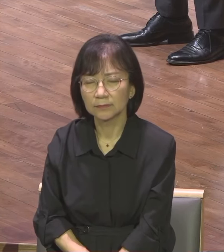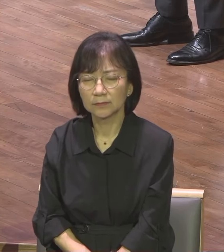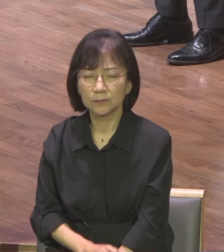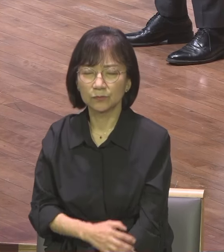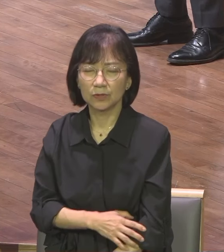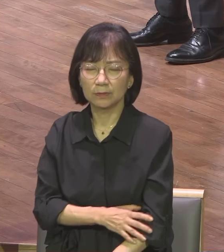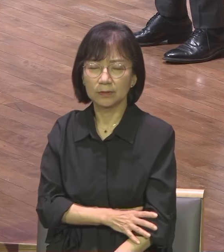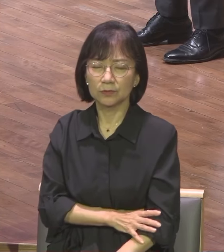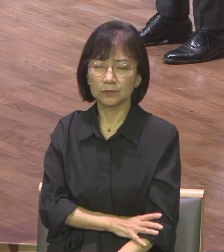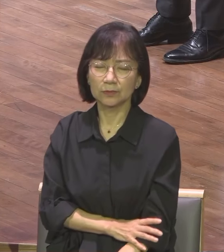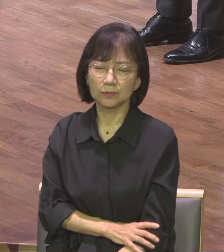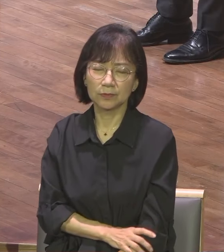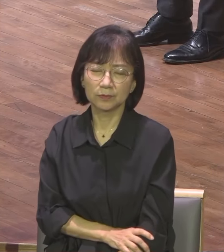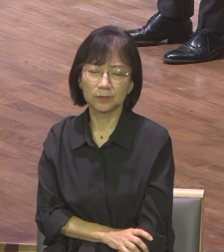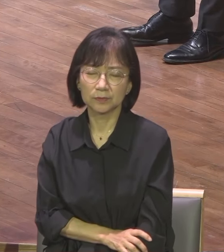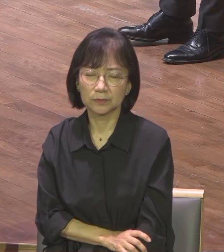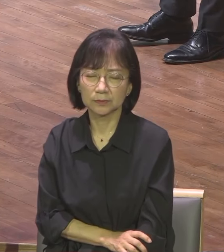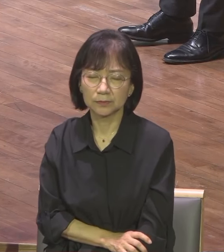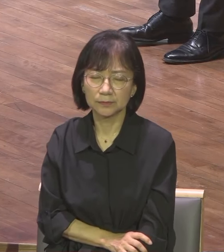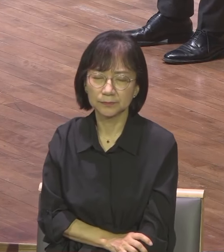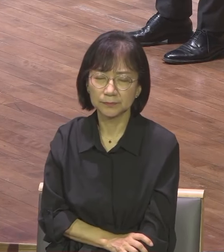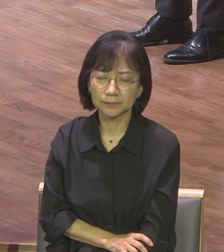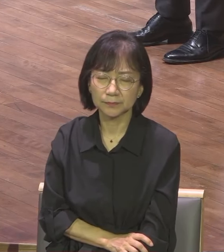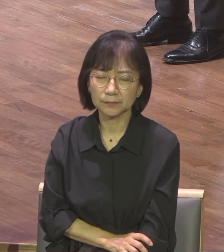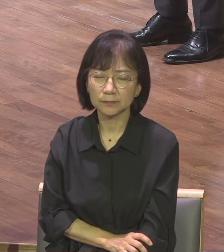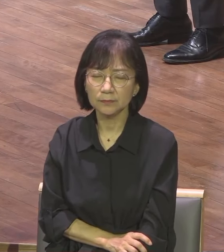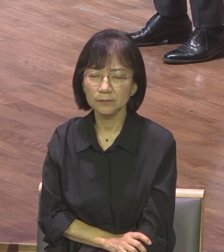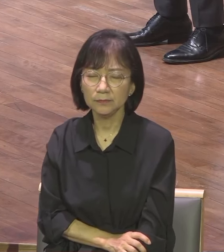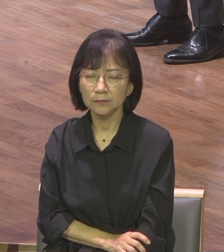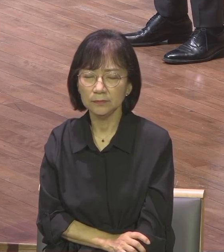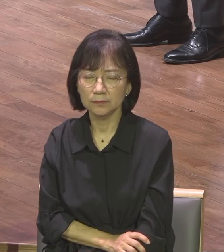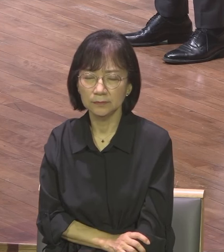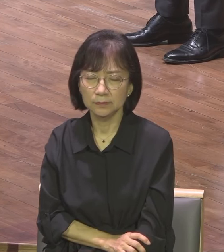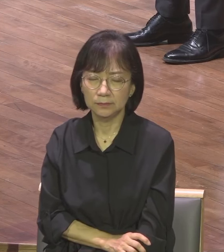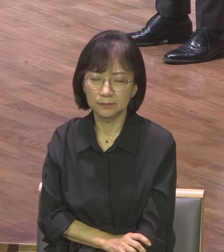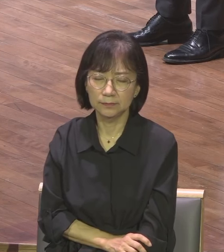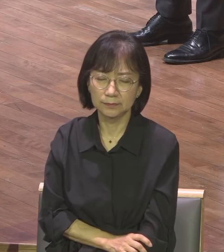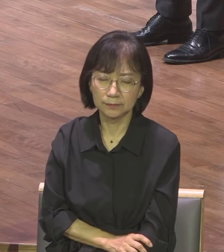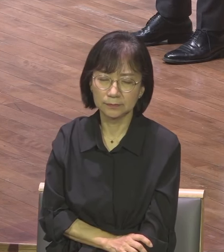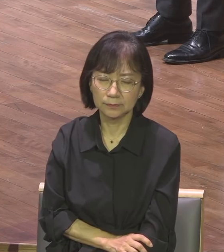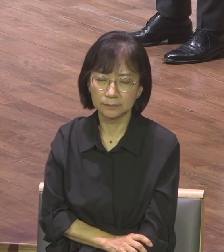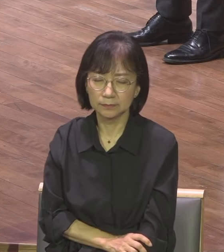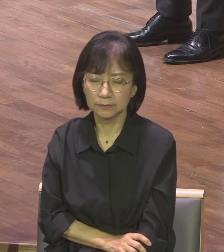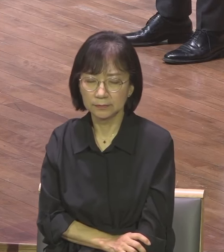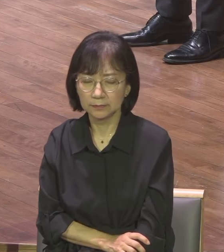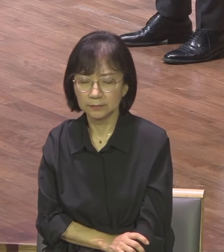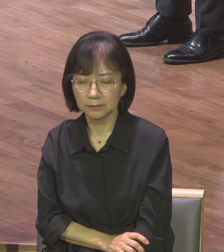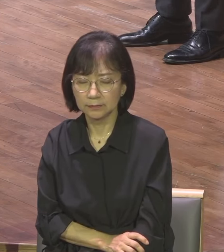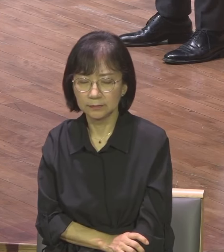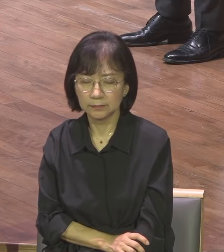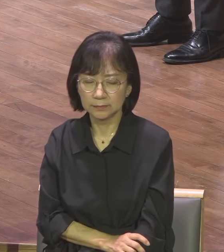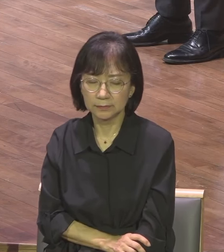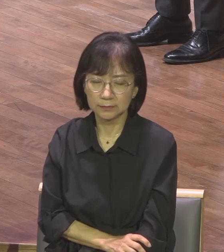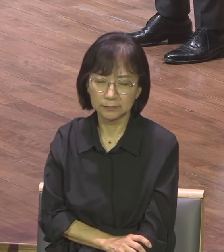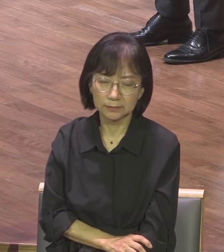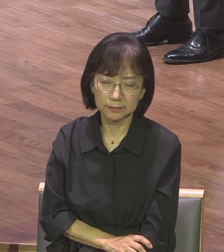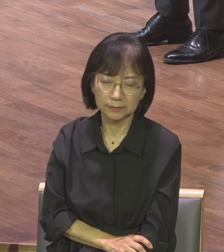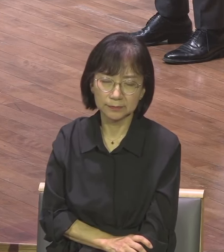성교의 불이 막아여 주옵소서 성교의 불이 막아여